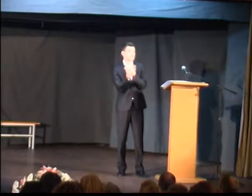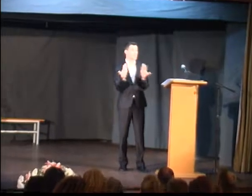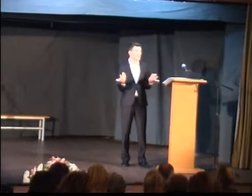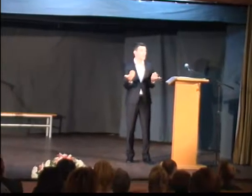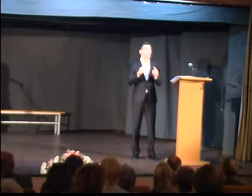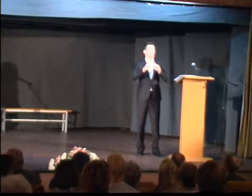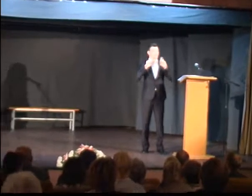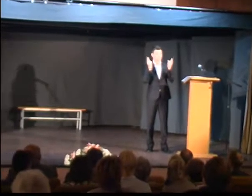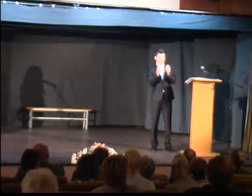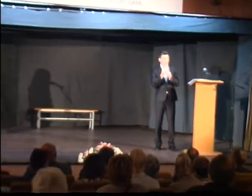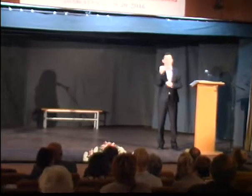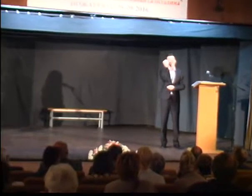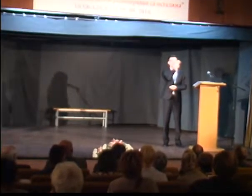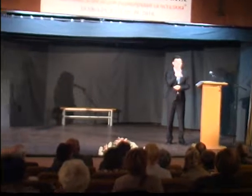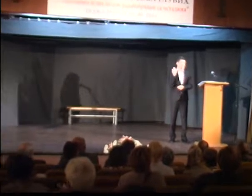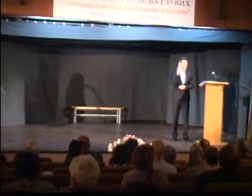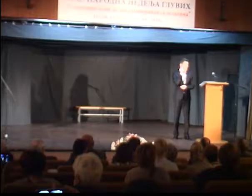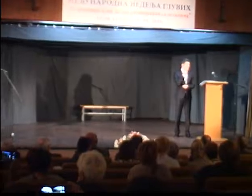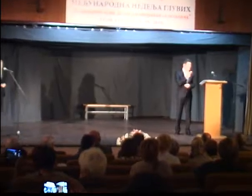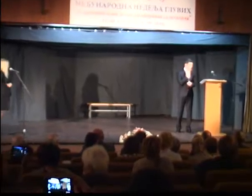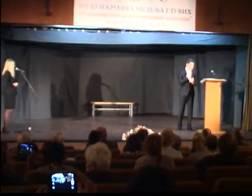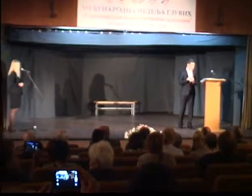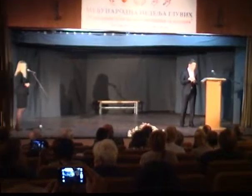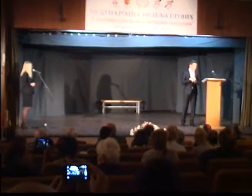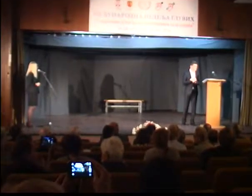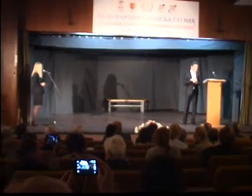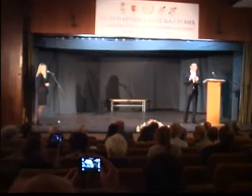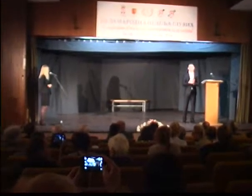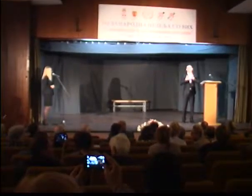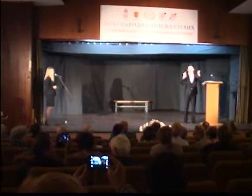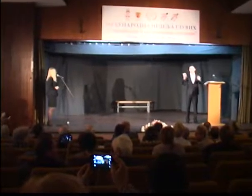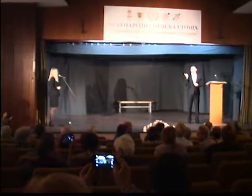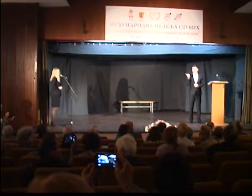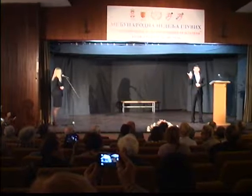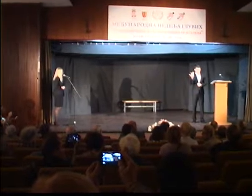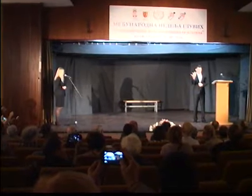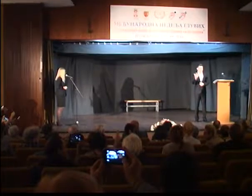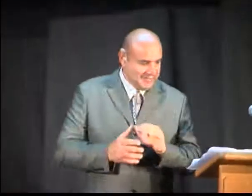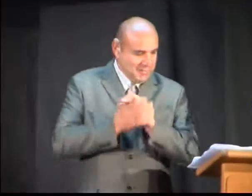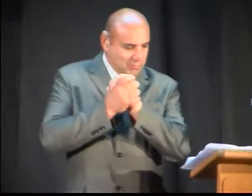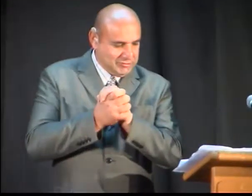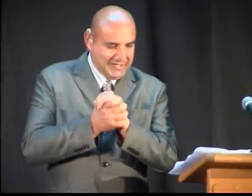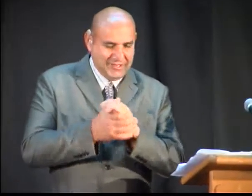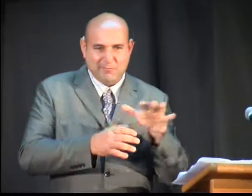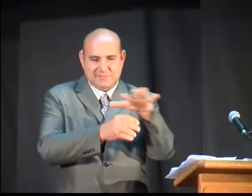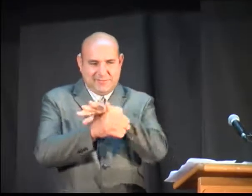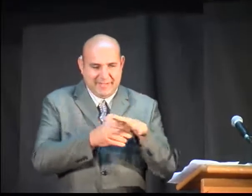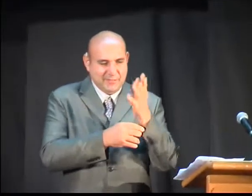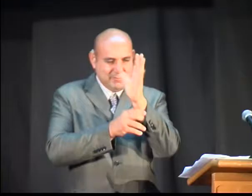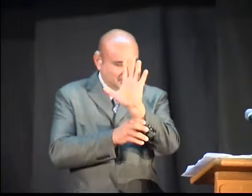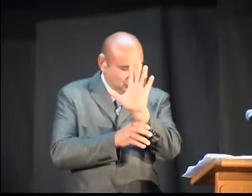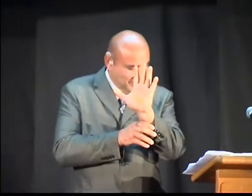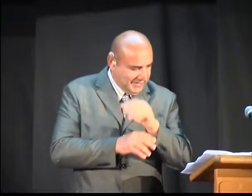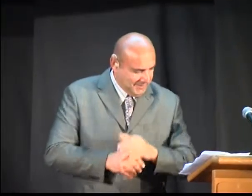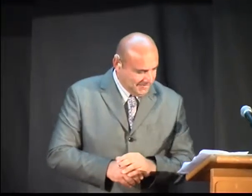na kojima u prvi plan ističu aktuelne teme koje žele upute lokalnim ili nacionalnim vlastima. Njihov cilj je da time skrenu pažnju